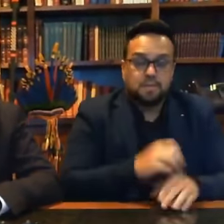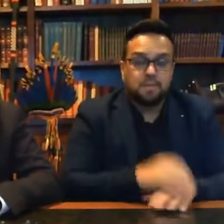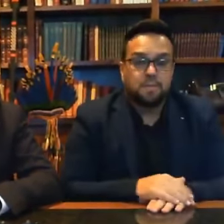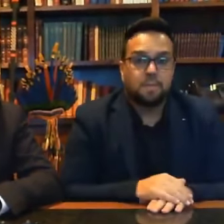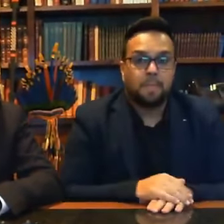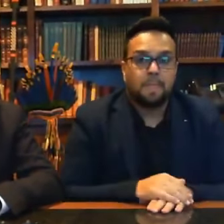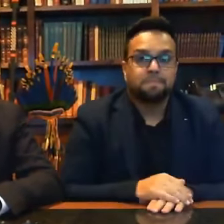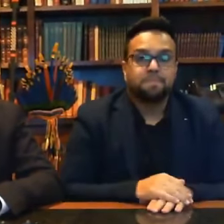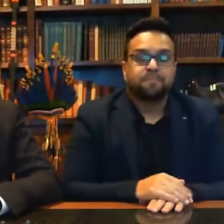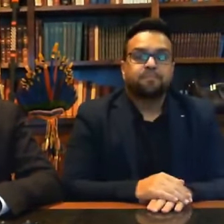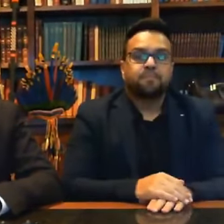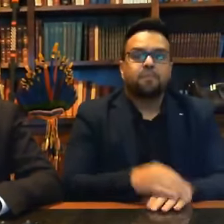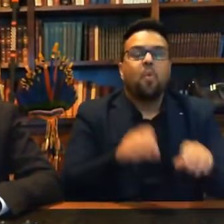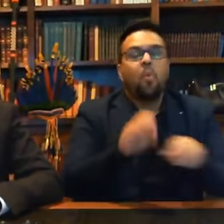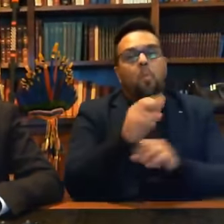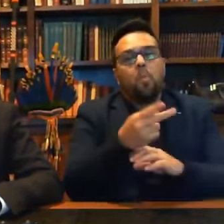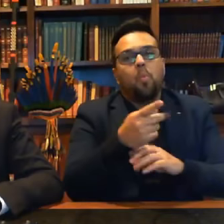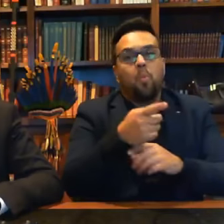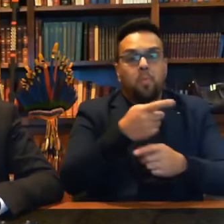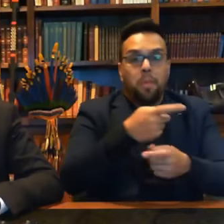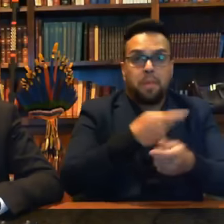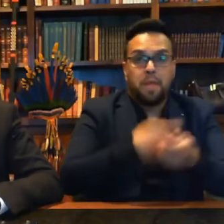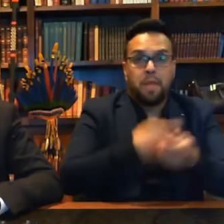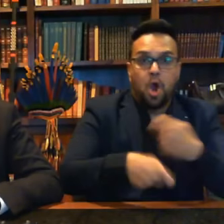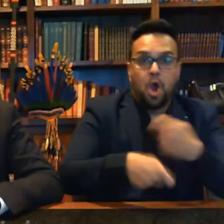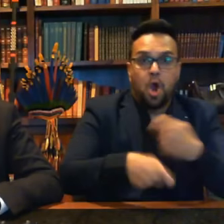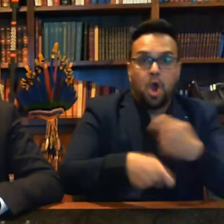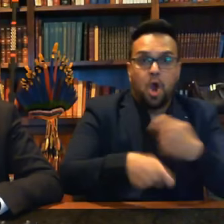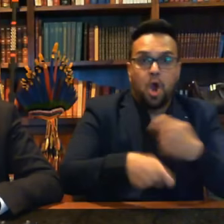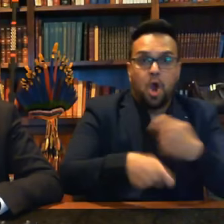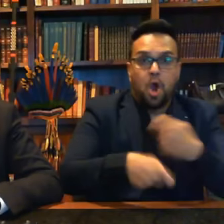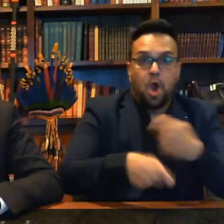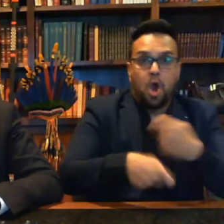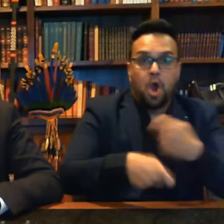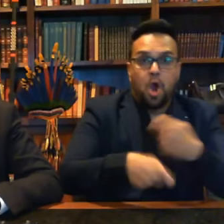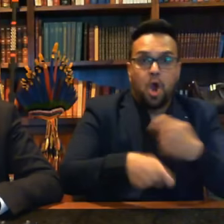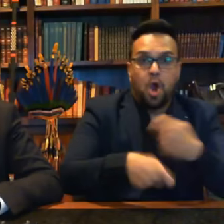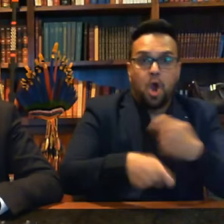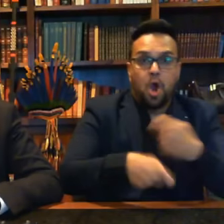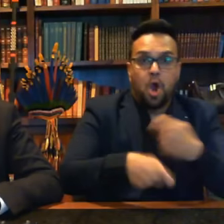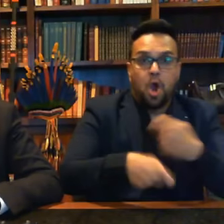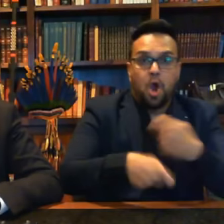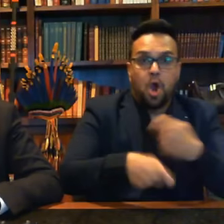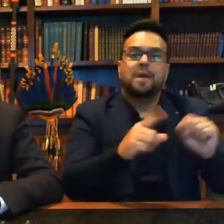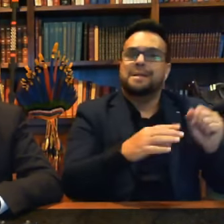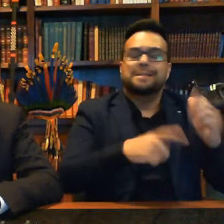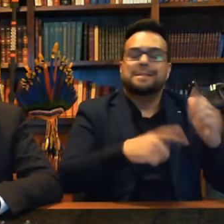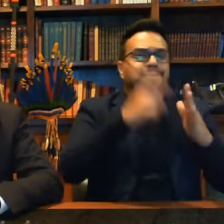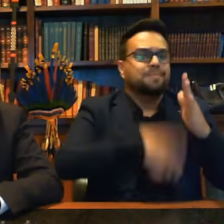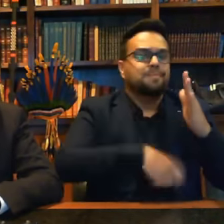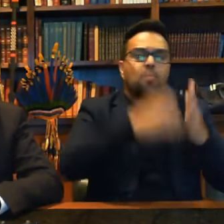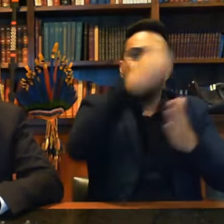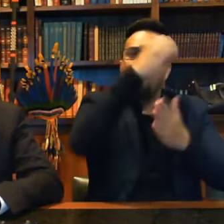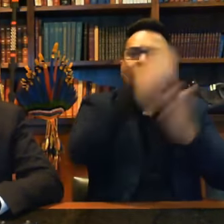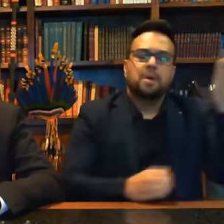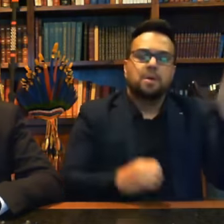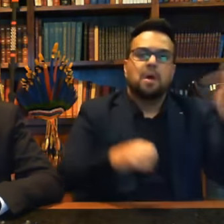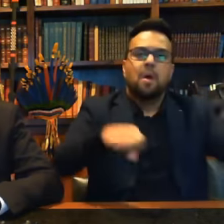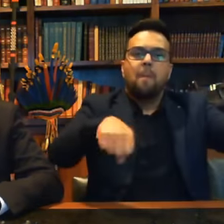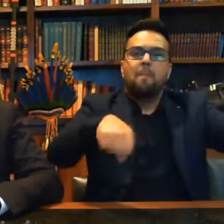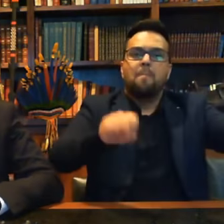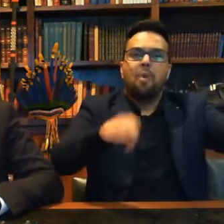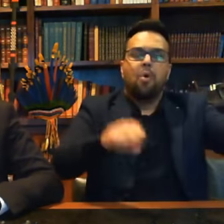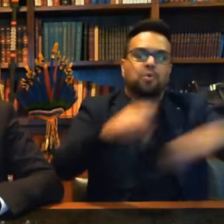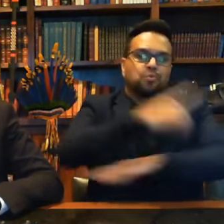qualquer nova negociação, nós vamos aqui zerar o pedágio para motociclistas.